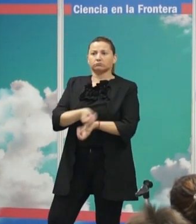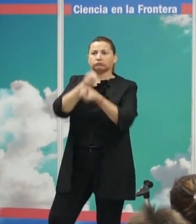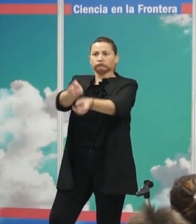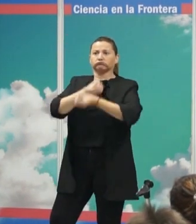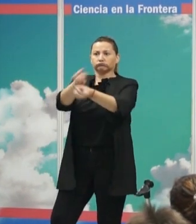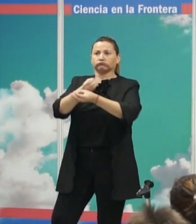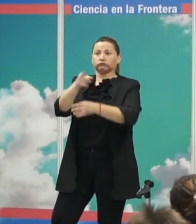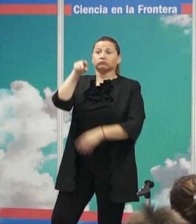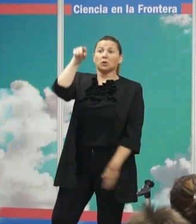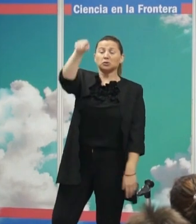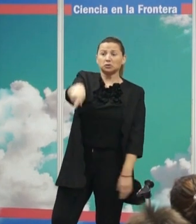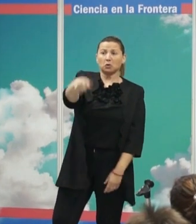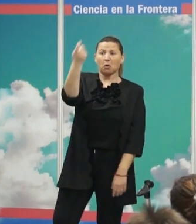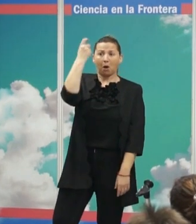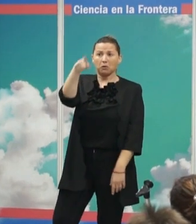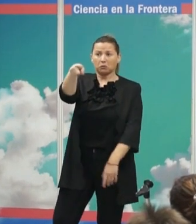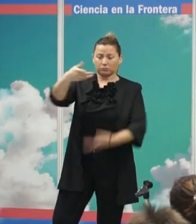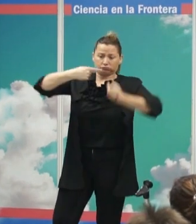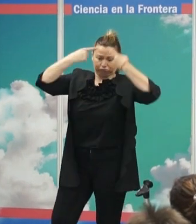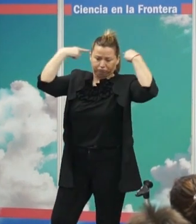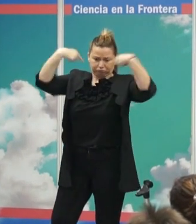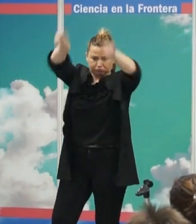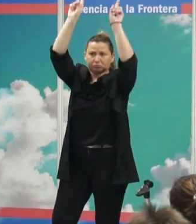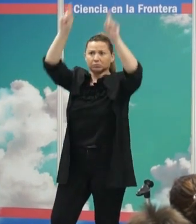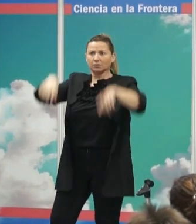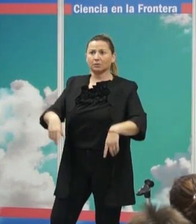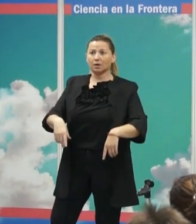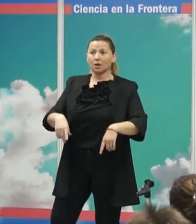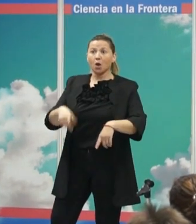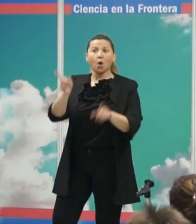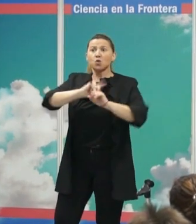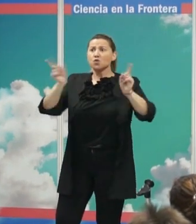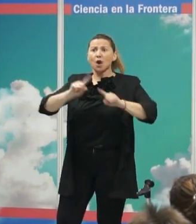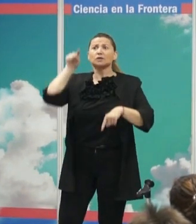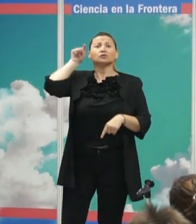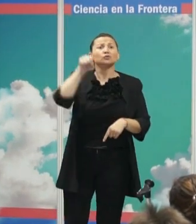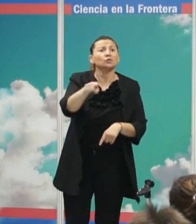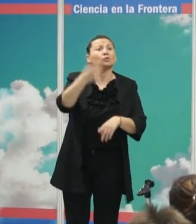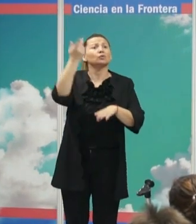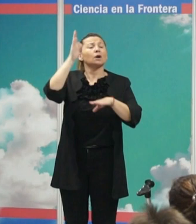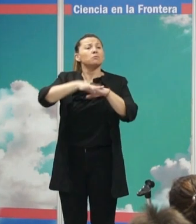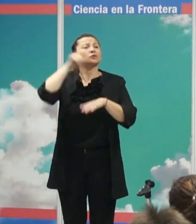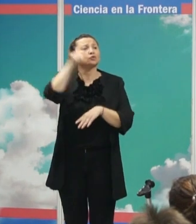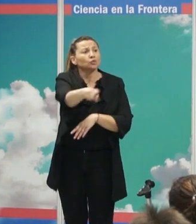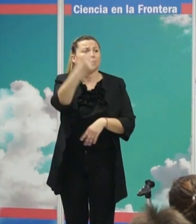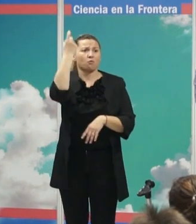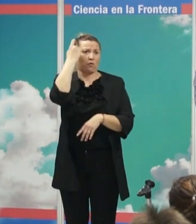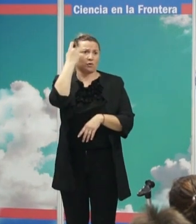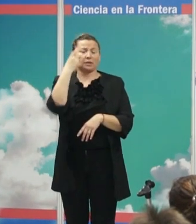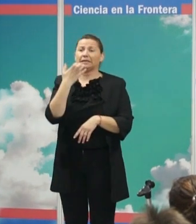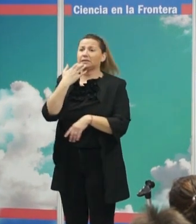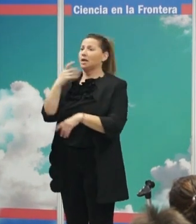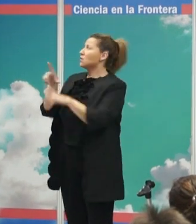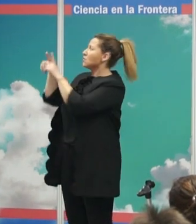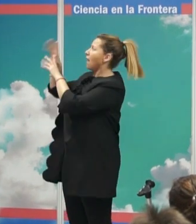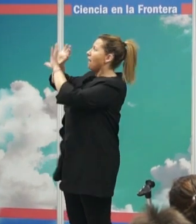y si tú no llegas es un problema tuyo apáñatelas no, no eres tú que no has diseñado bien tu actividad si tú estás compartiendo una imagen de una galaxia